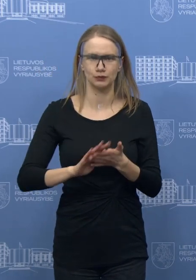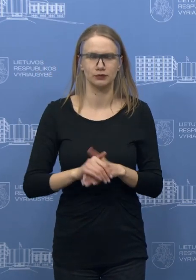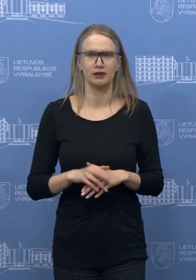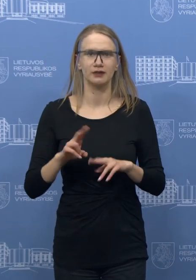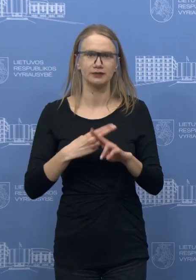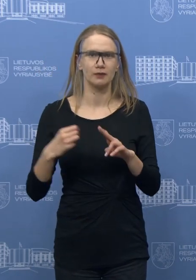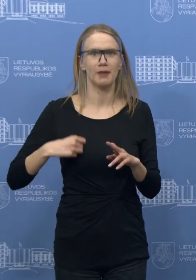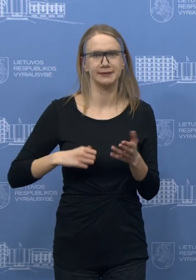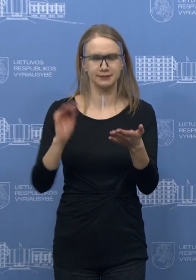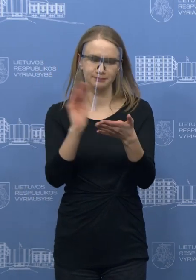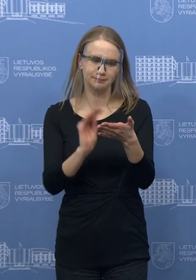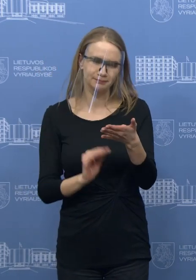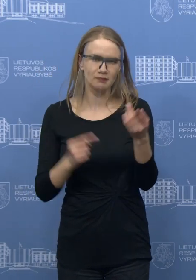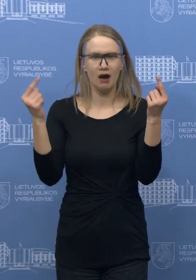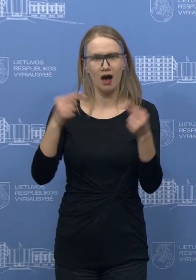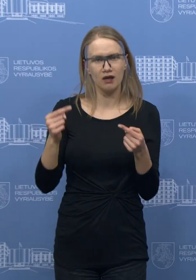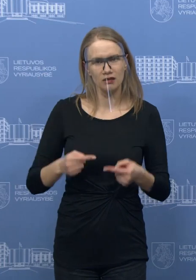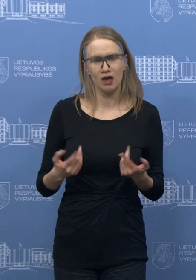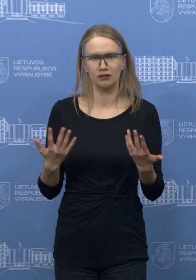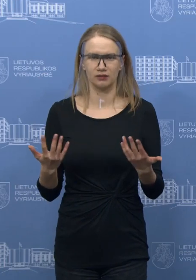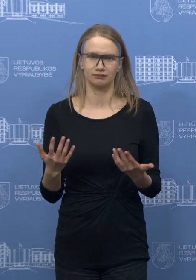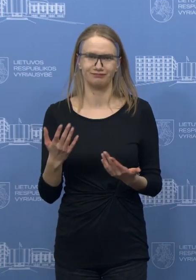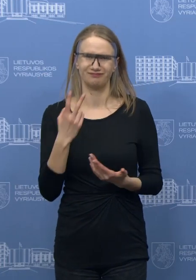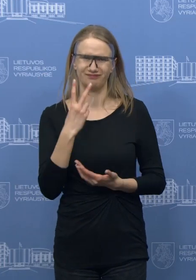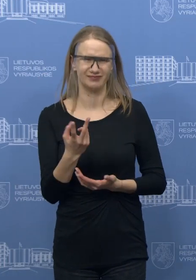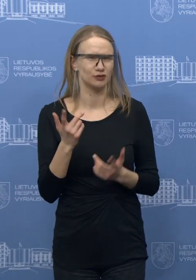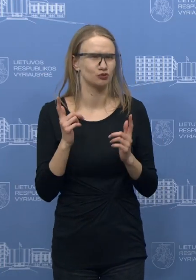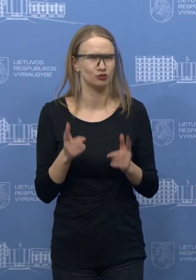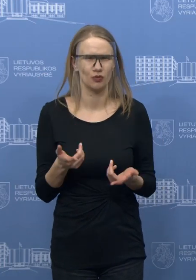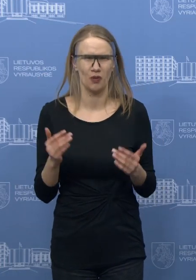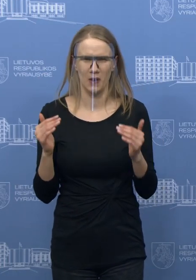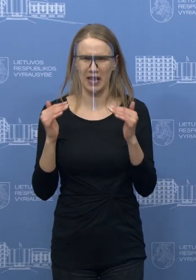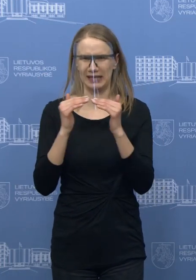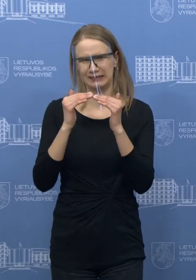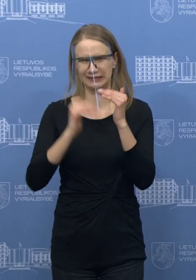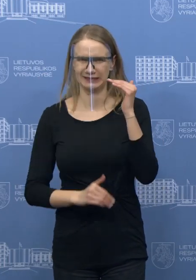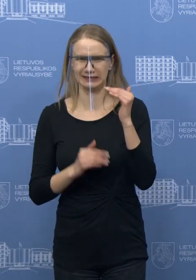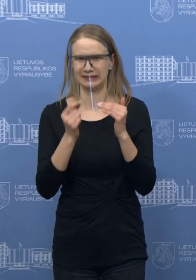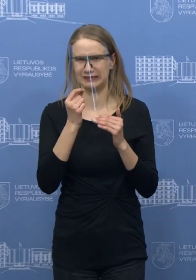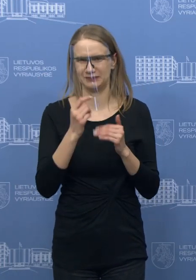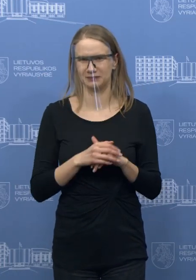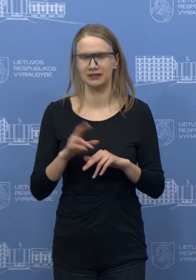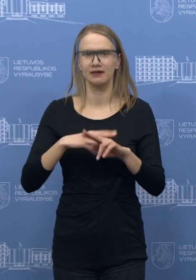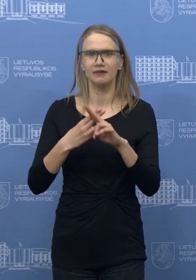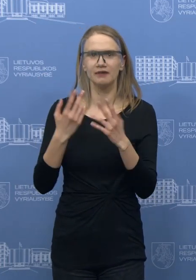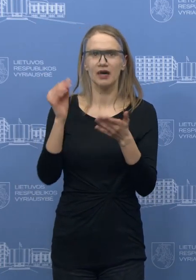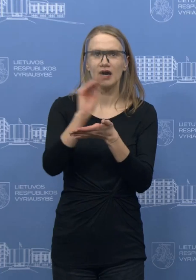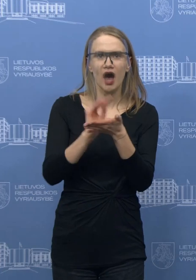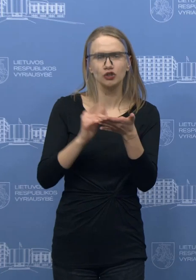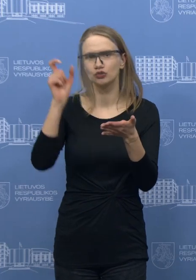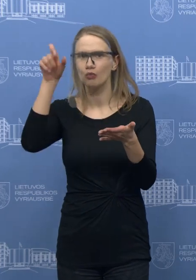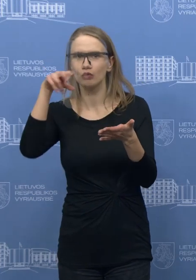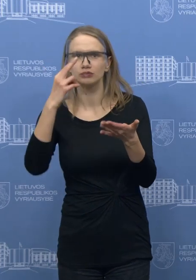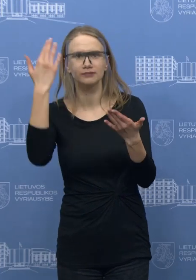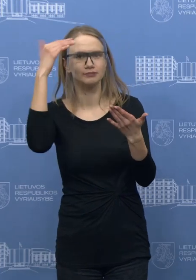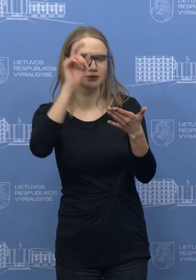rankinio būdų, išpildus anketos, iš tikrųjų, jų patikimumo lygis nėra toks. Ir jų apdirbimo galiausiai lygis nėra toks.